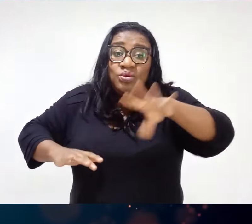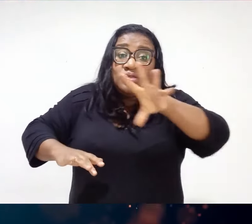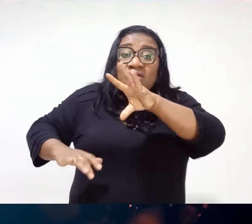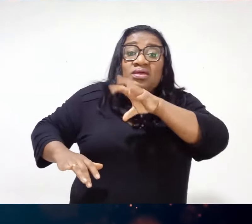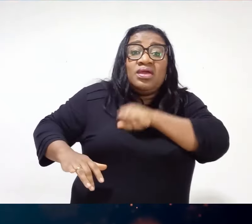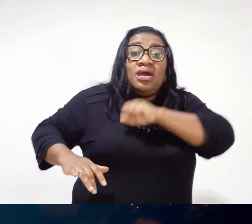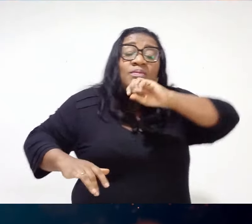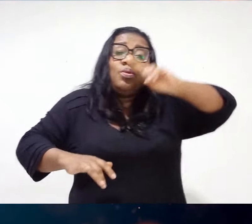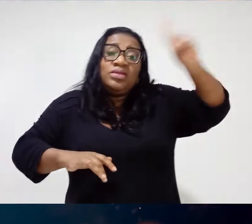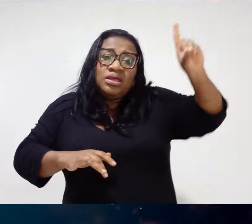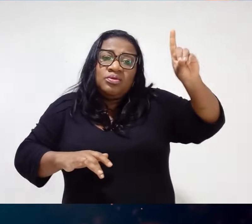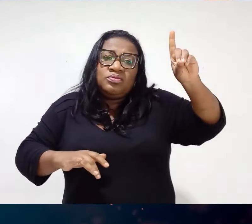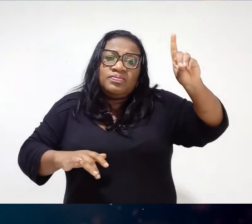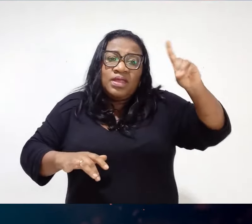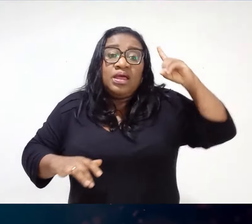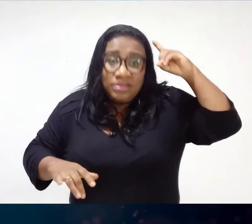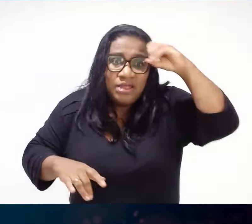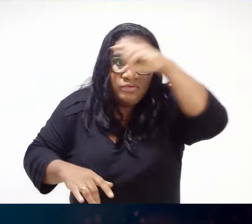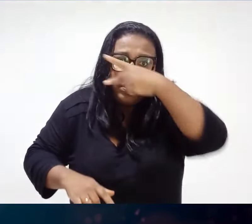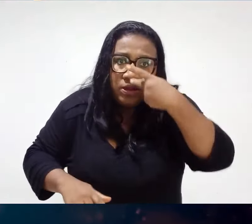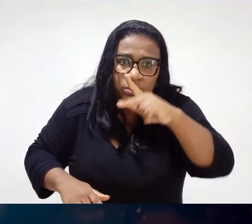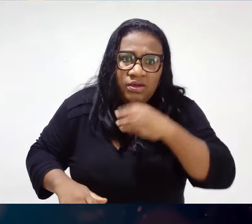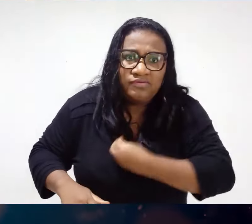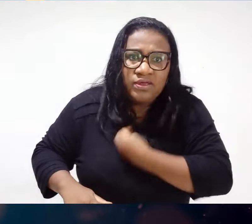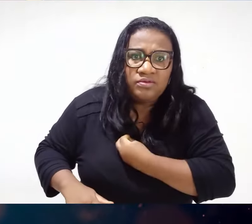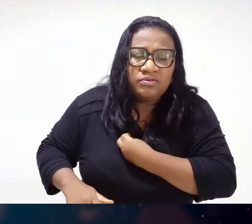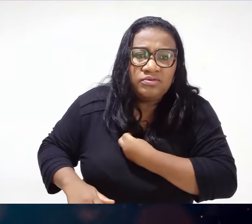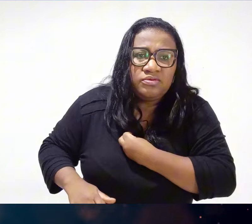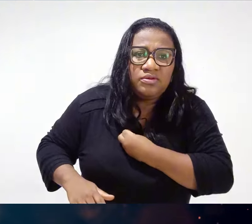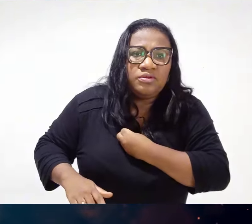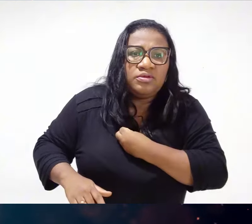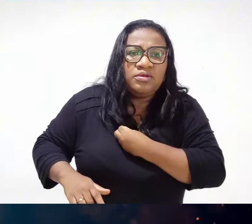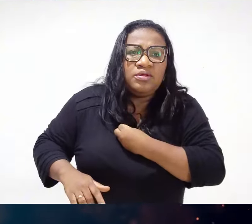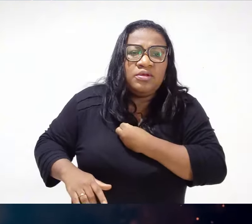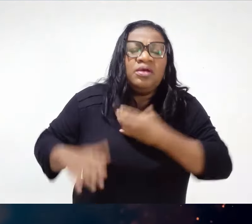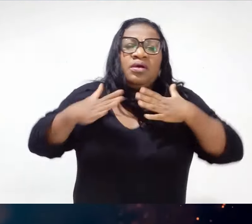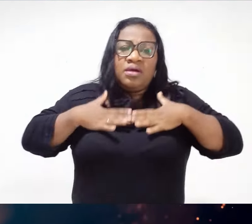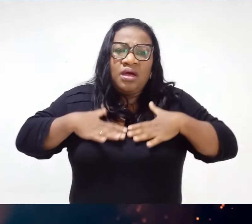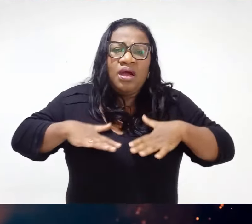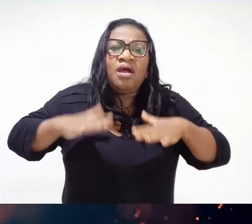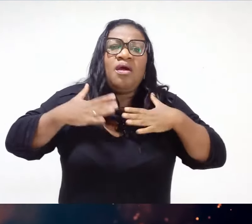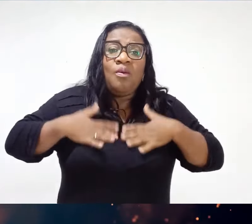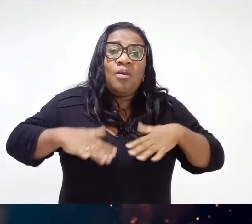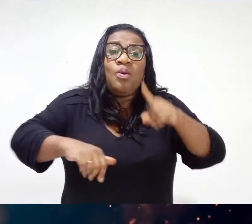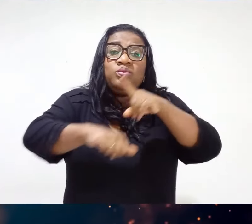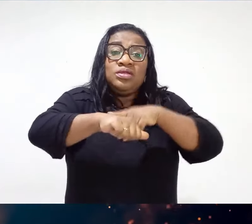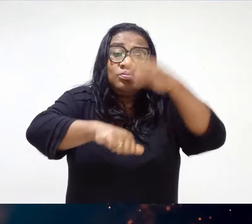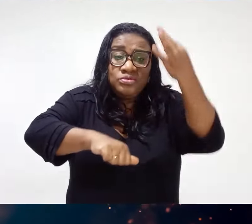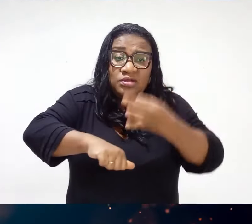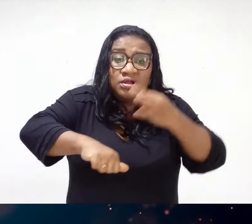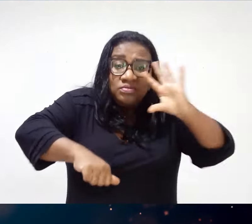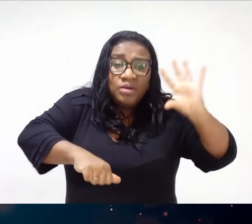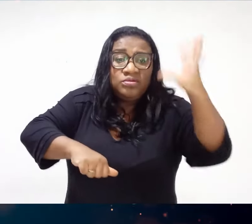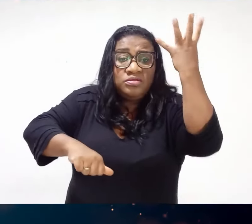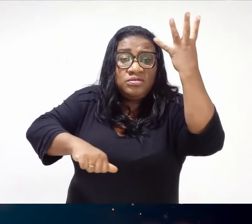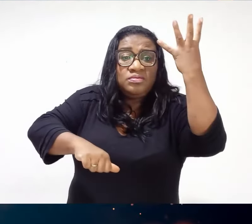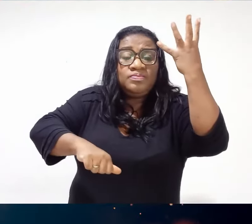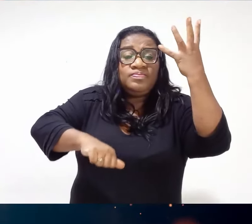não Tá difícil Não tô vendo a onda chegar A onda certa Né Tá aqui, tá passando O tempo tá